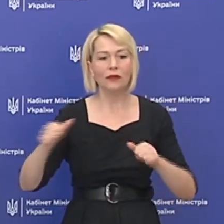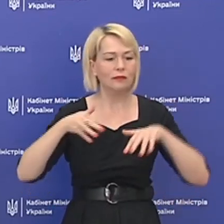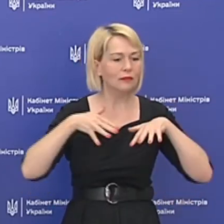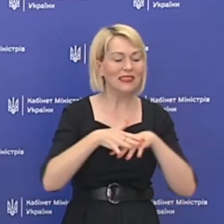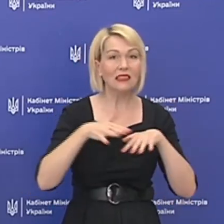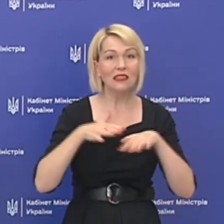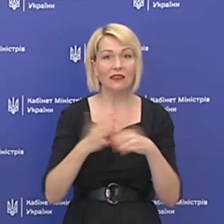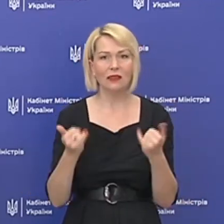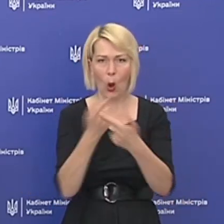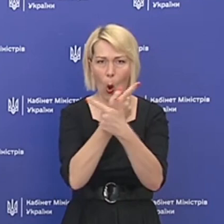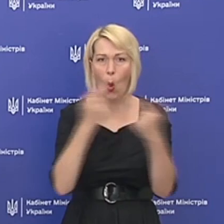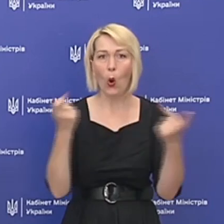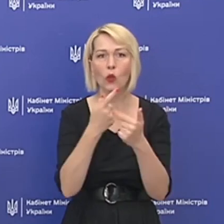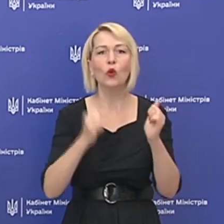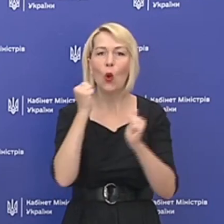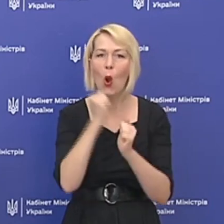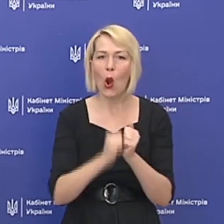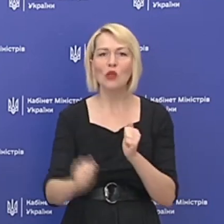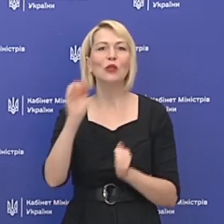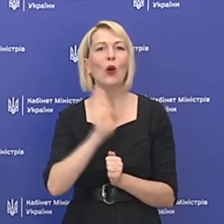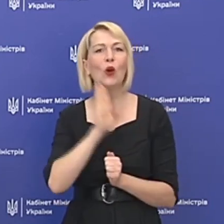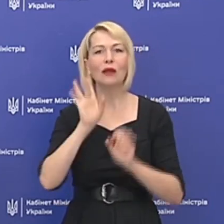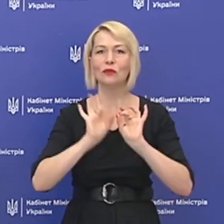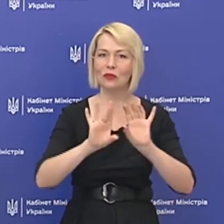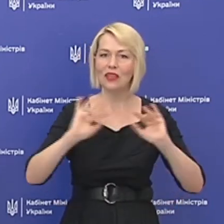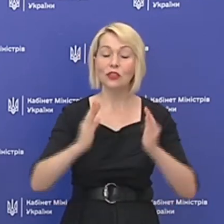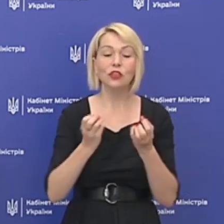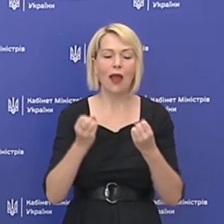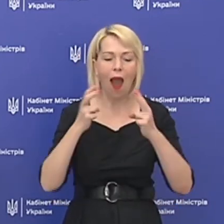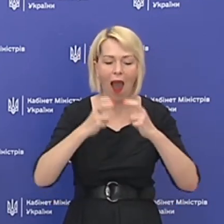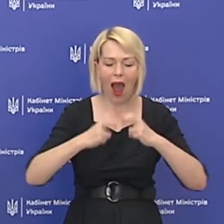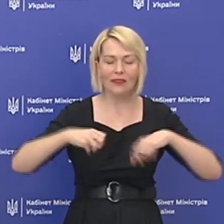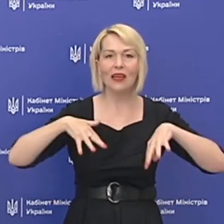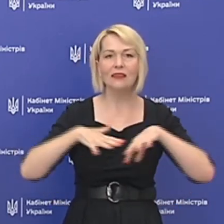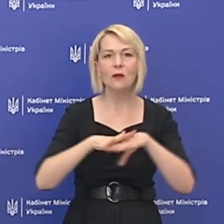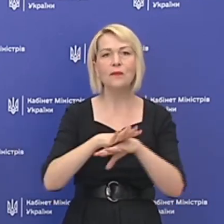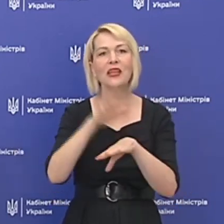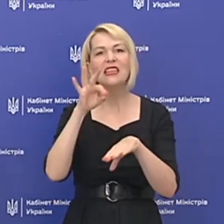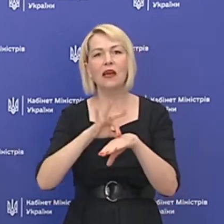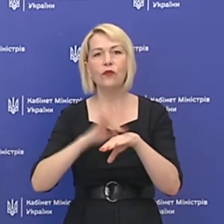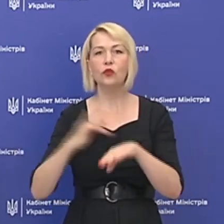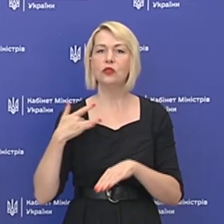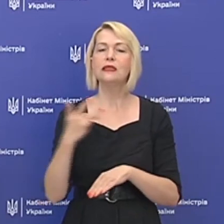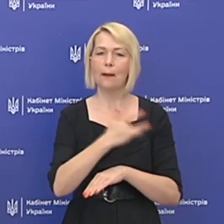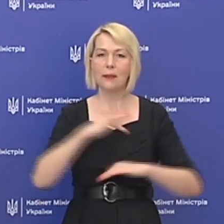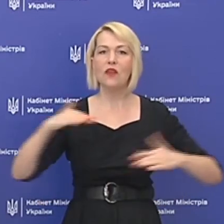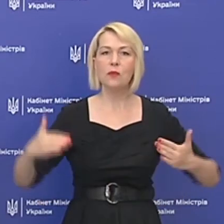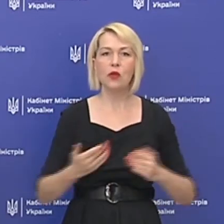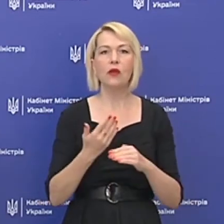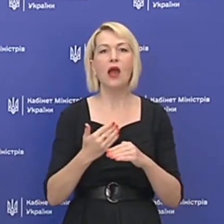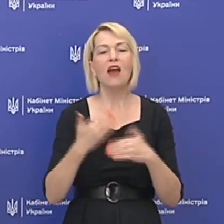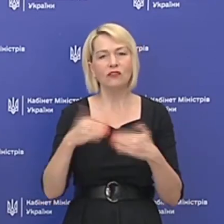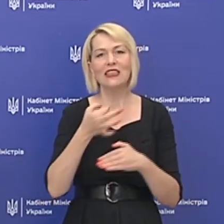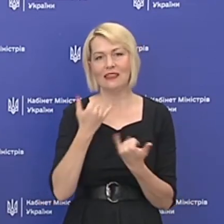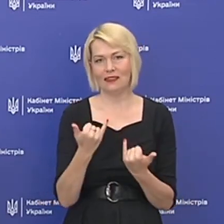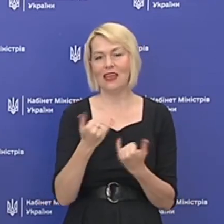які я оголошую кожного ранку на брифінгі, ми ще аналізуємо, в тому числі, і захворюваність на пневмонію, про яку я вам тільки